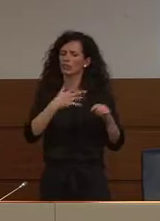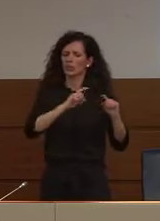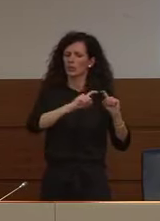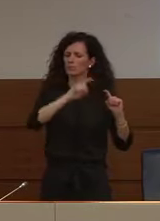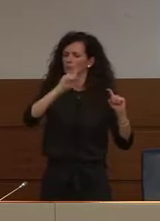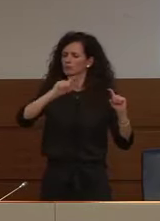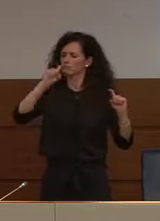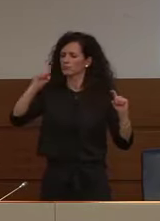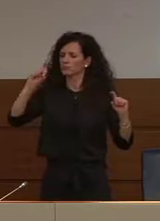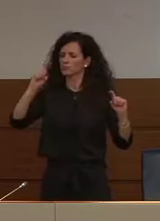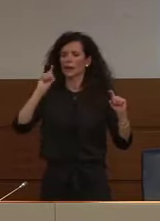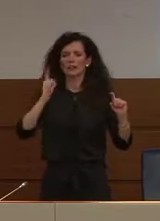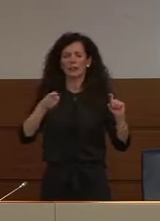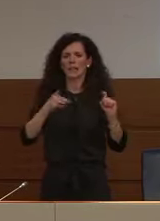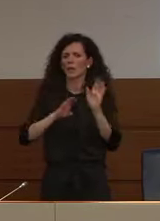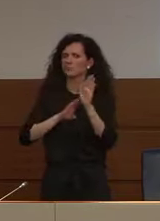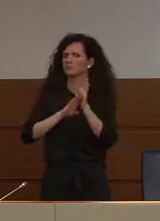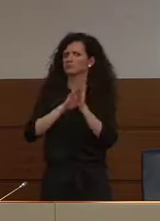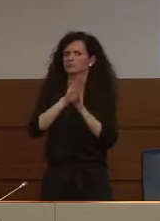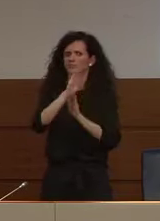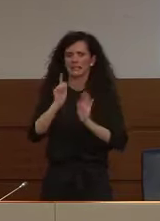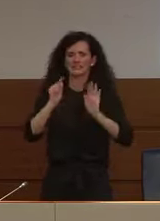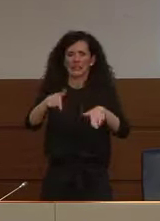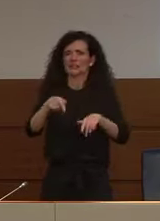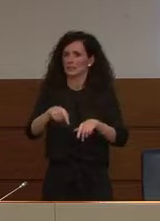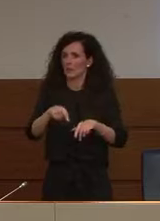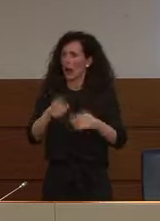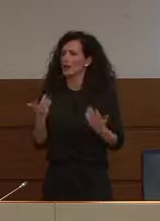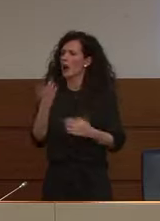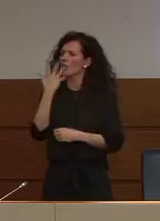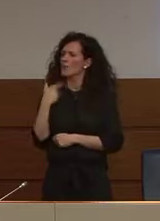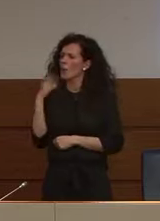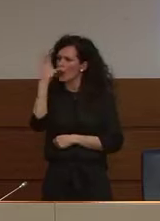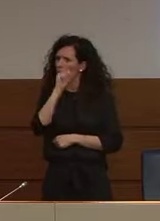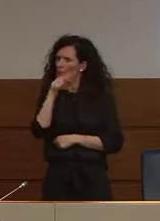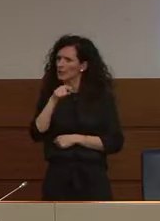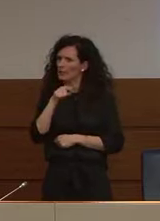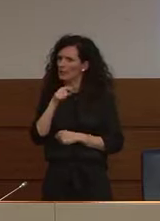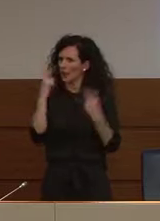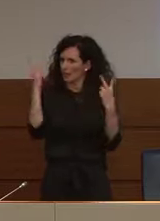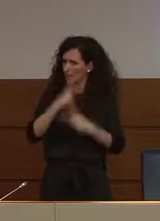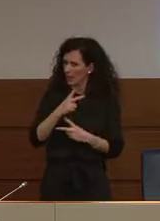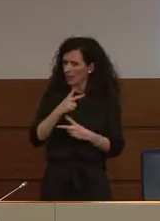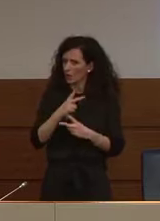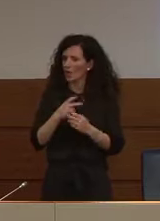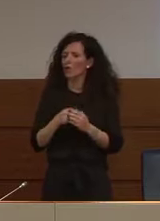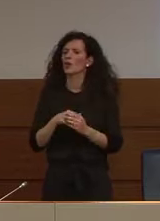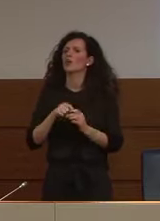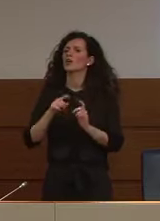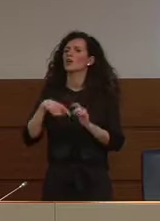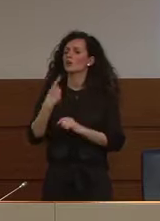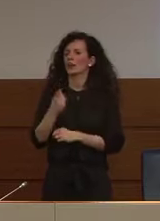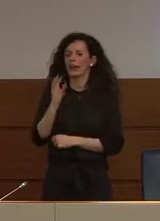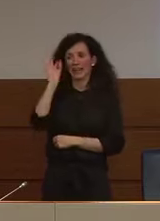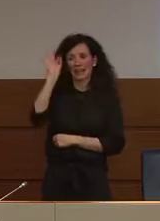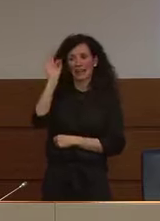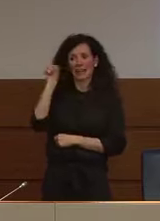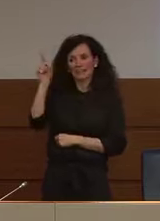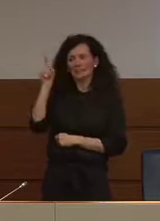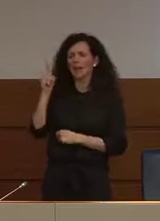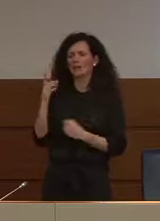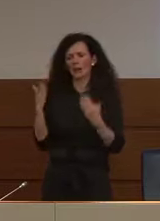prossime settimane quindi capire con voi che valore ha questa dichiarazione poi dalla Gran Bretagna ha fatto uno studio